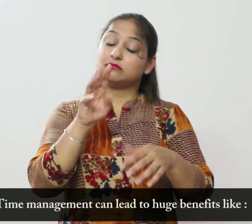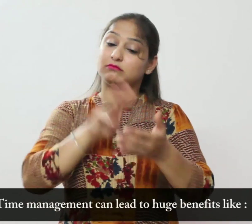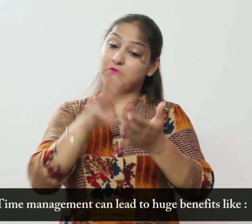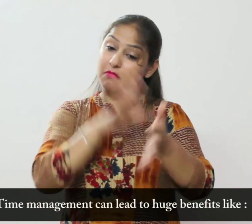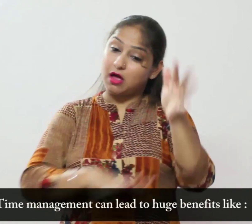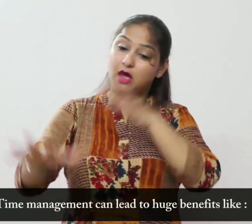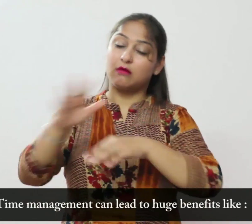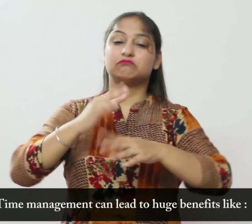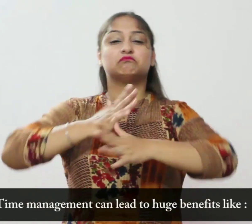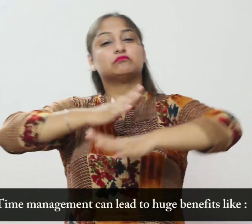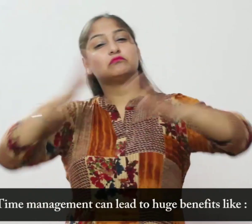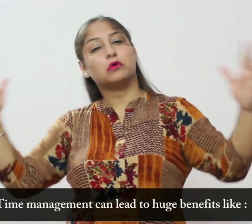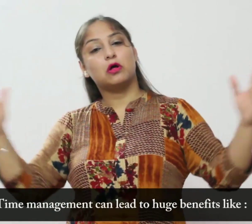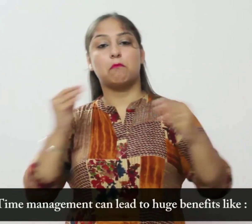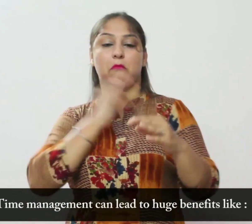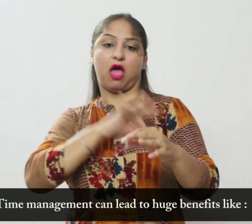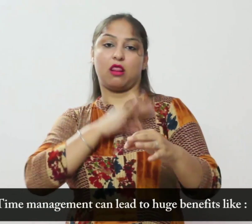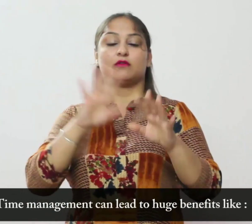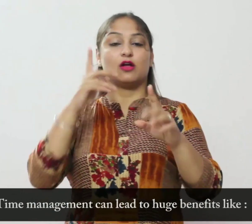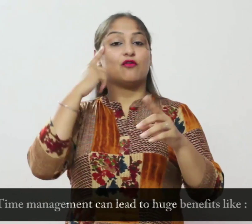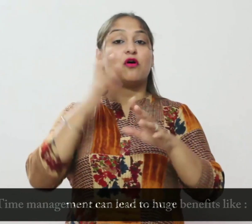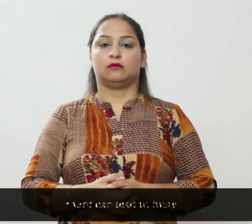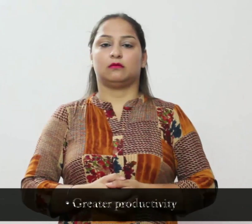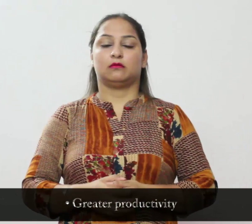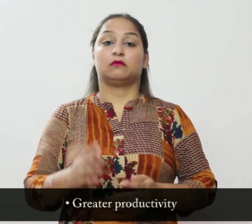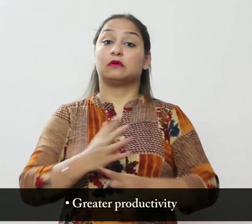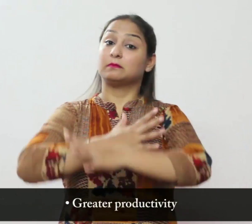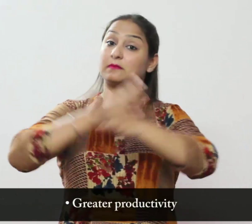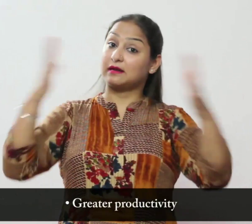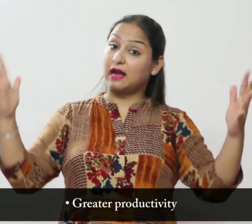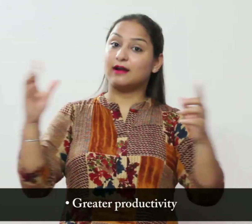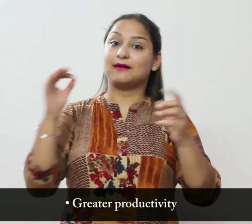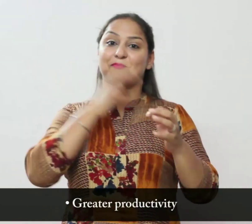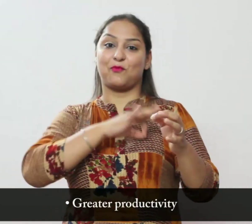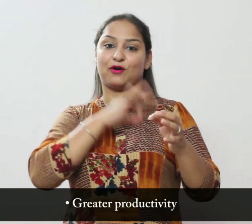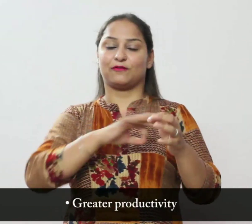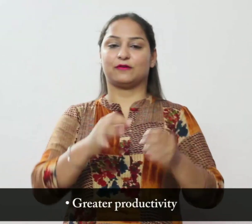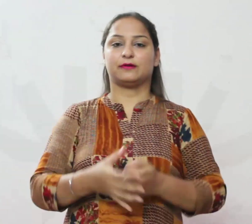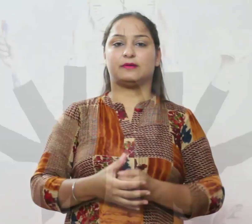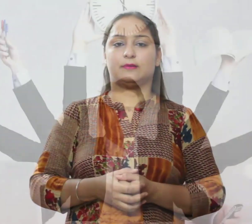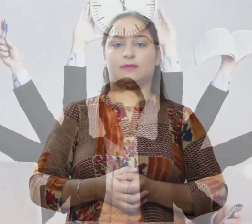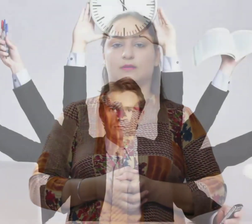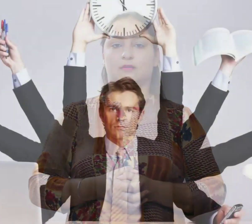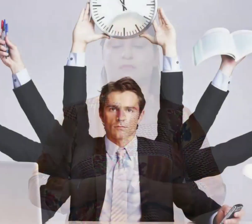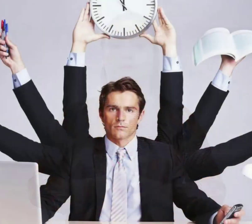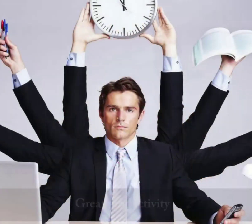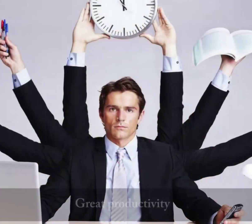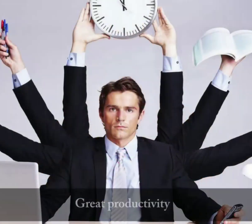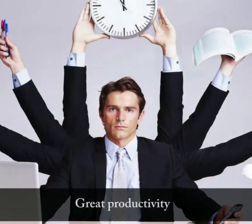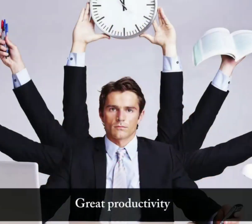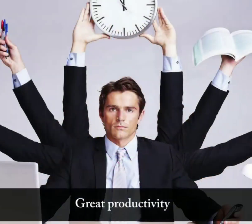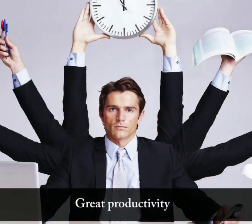प्रबंदन का उप्योग करने के लिए नेत्रित्व कर सकते हैं जैसे अधिक उत्पाद कता